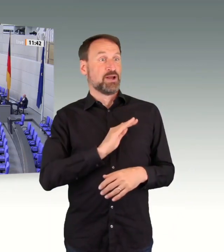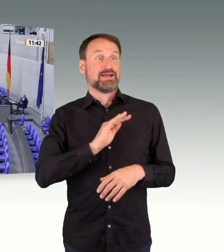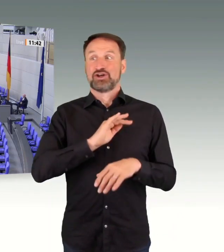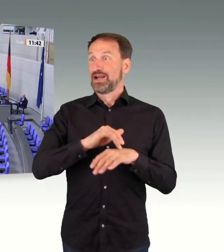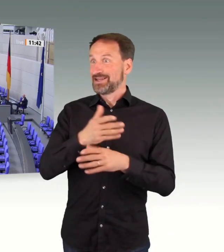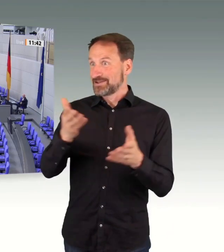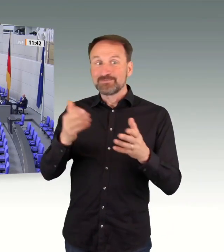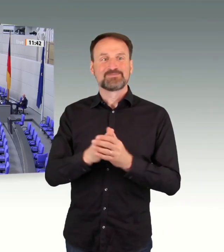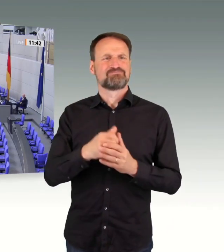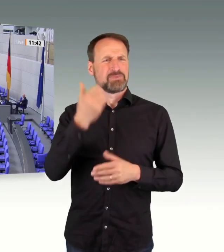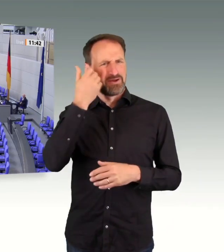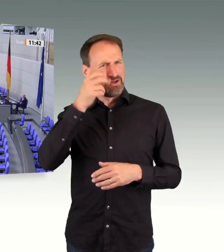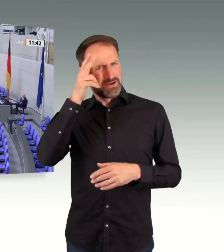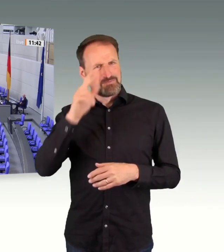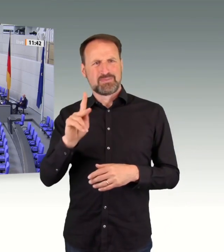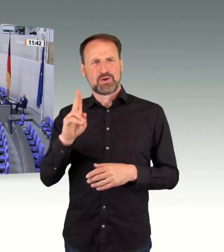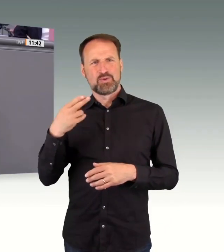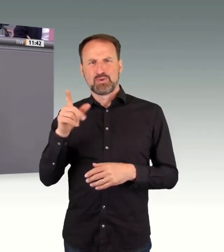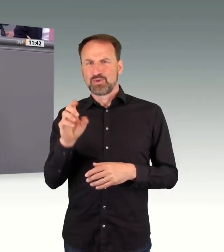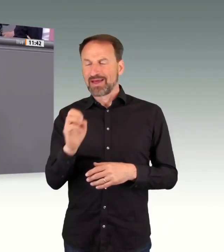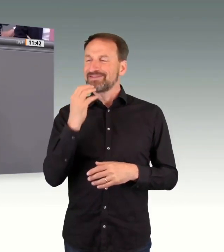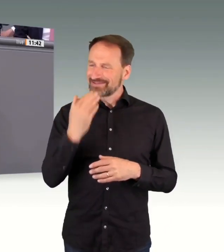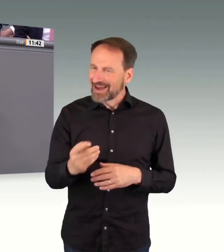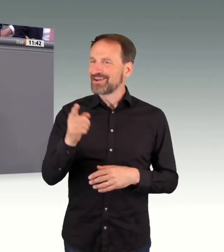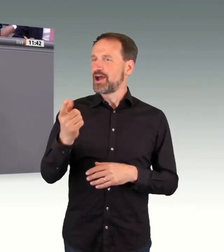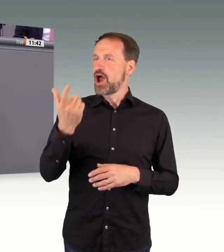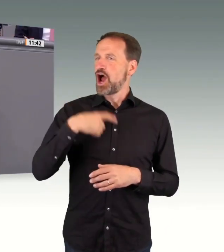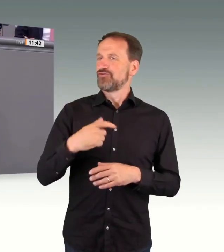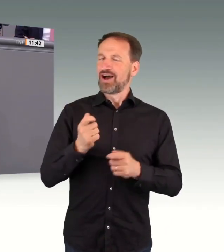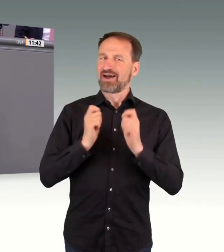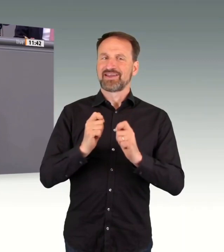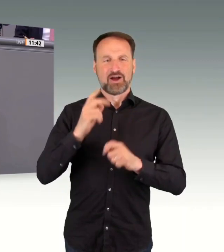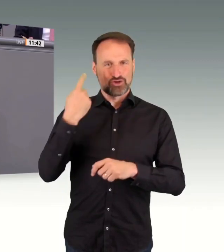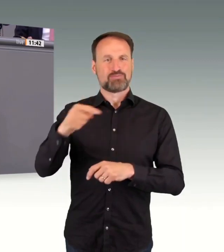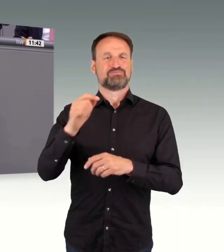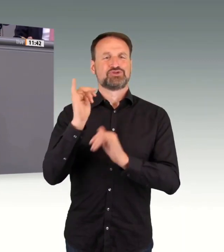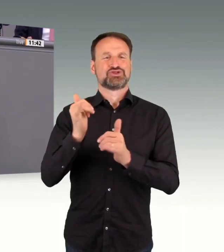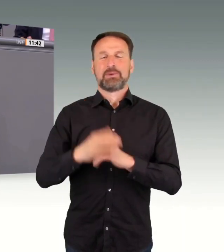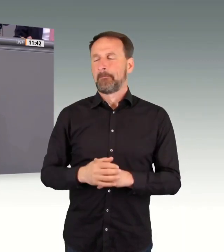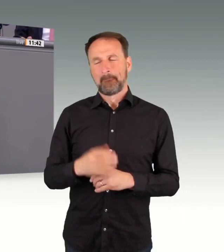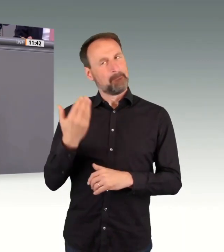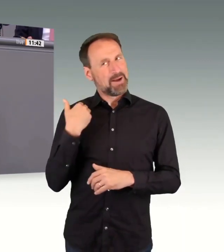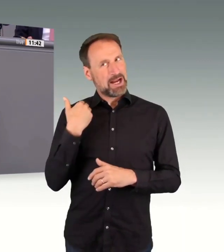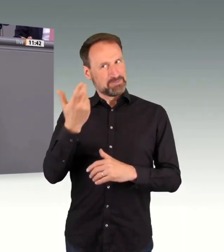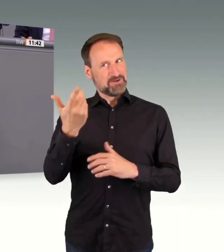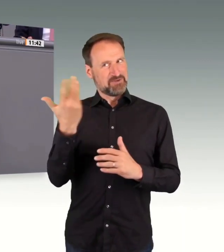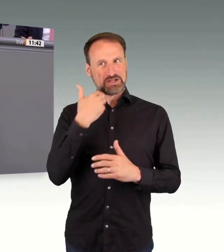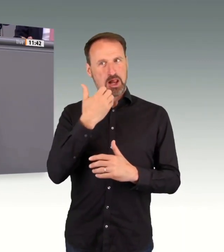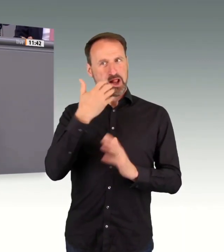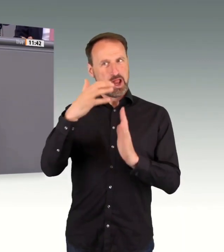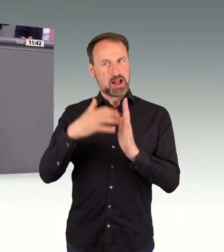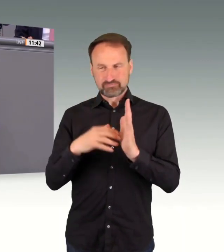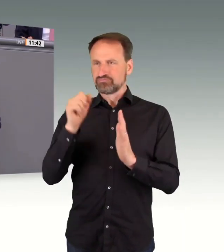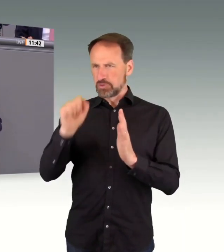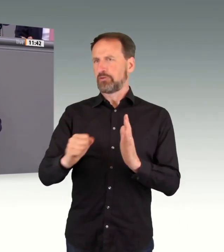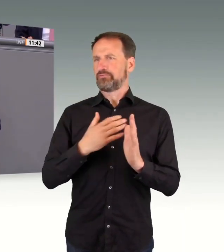zustimmen werden. Denn das, was Sie jetzt genannt haben, konnten Sie bei uns und können Sie bei uns lesen. Wir freuen uns auf